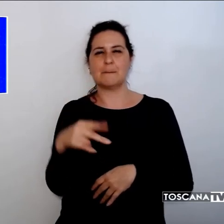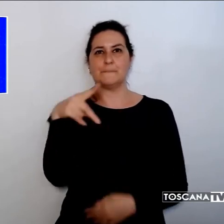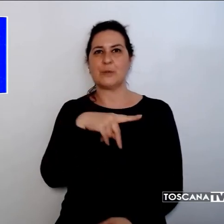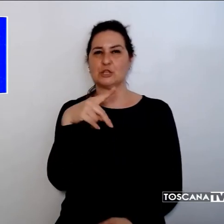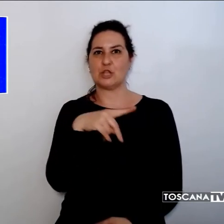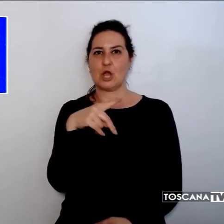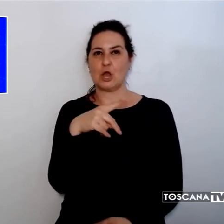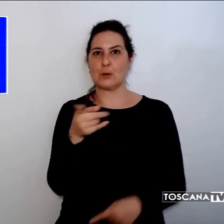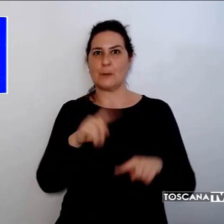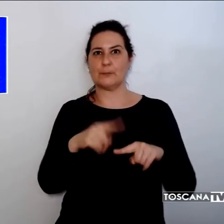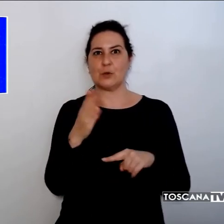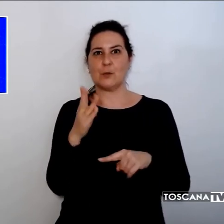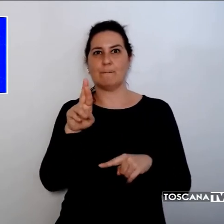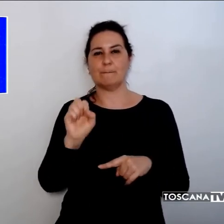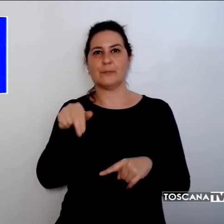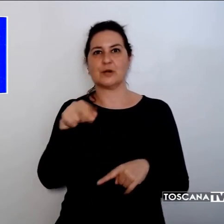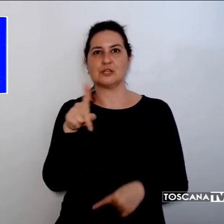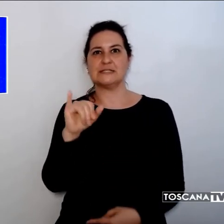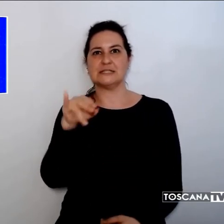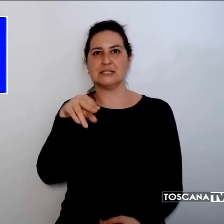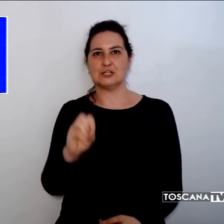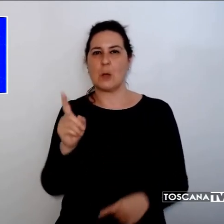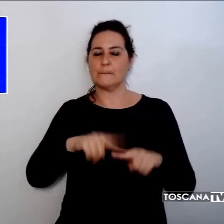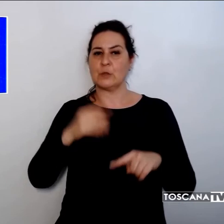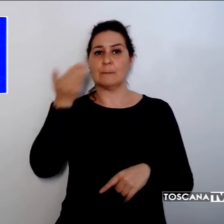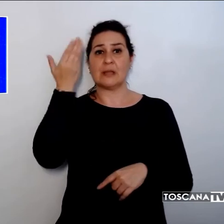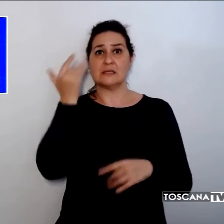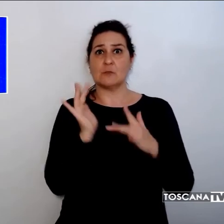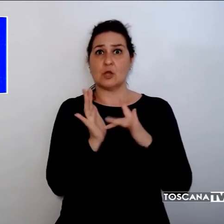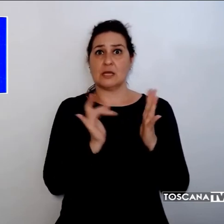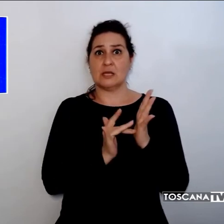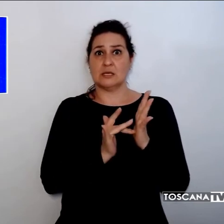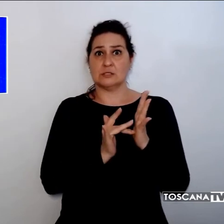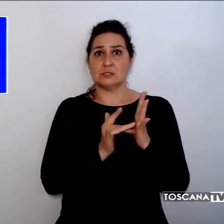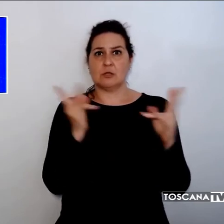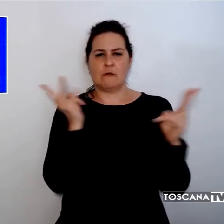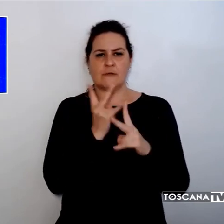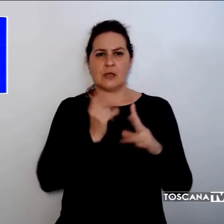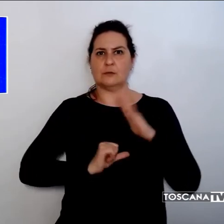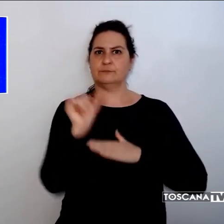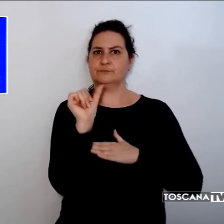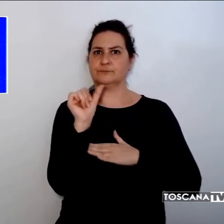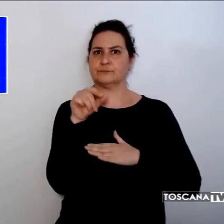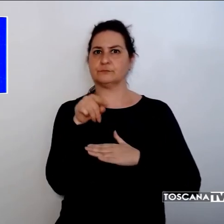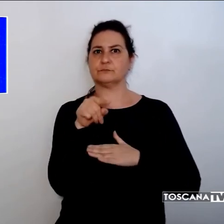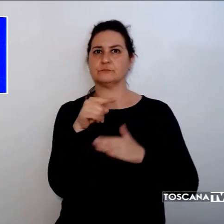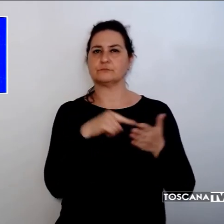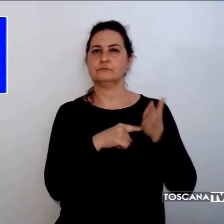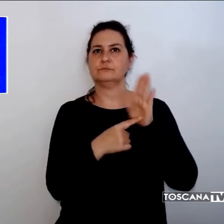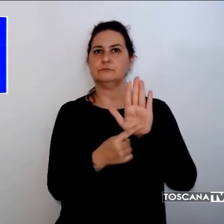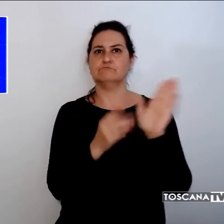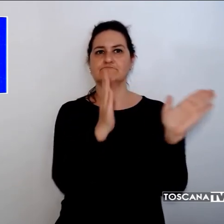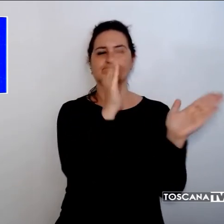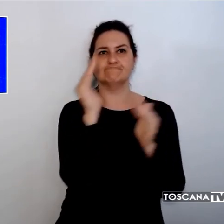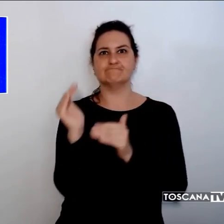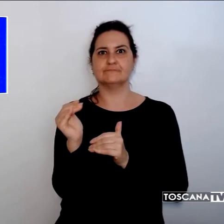Bronzino e il Battesimo di Cristo, momento culmine rappresentato da dipinti di Verrocchio